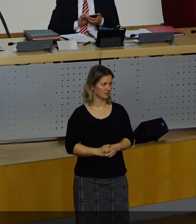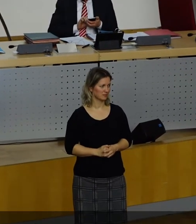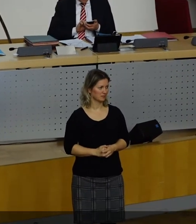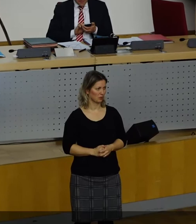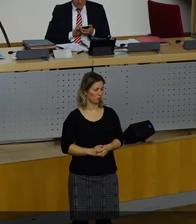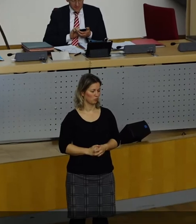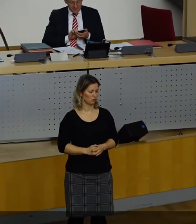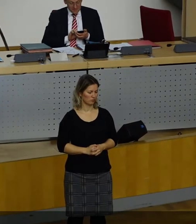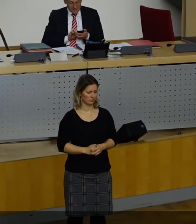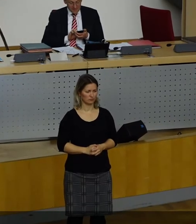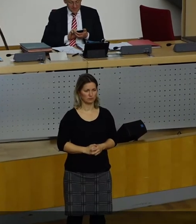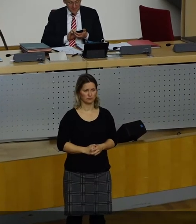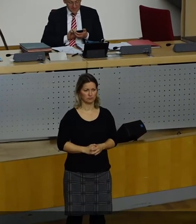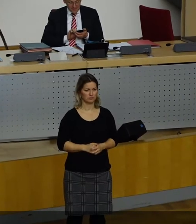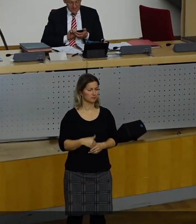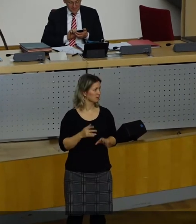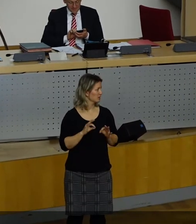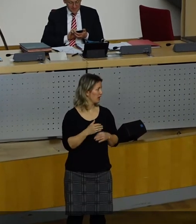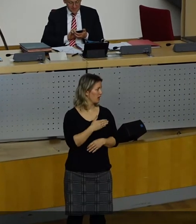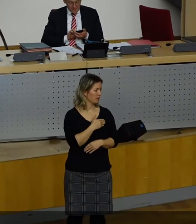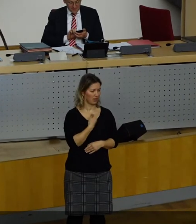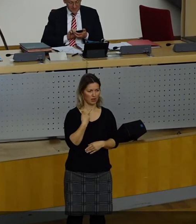Als nächstes Fraktion Die Linke, Herr Schäufer.